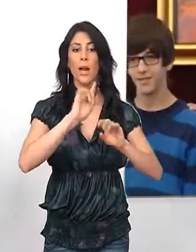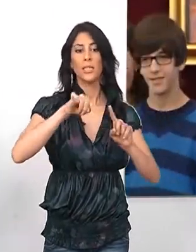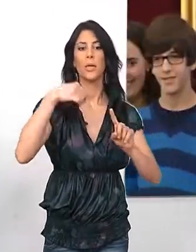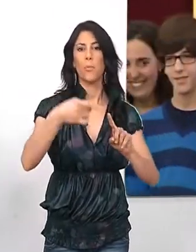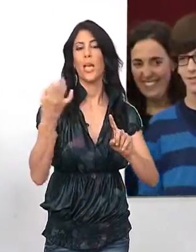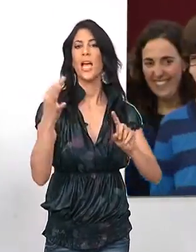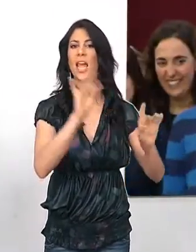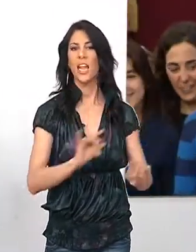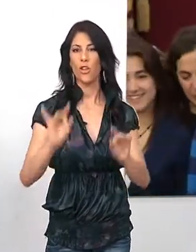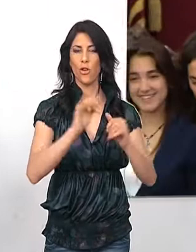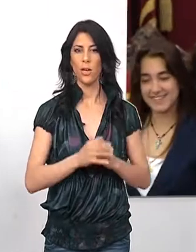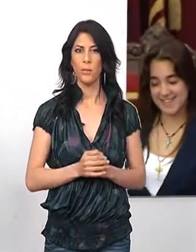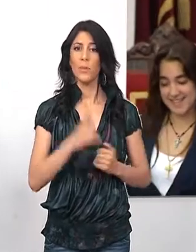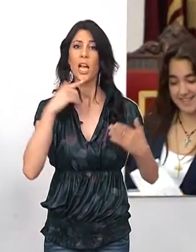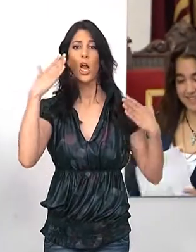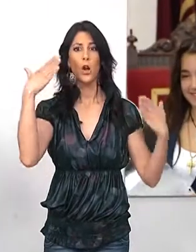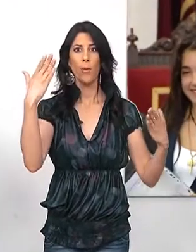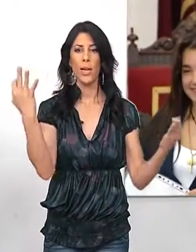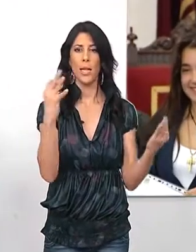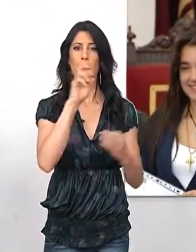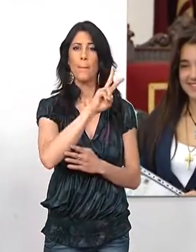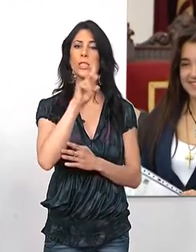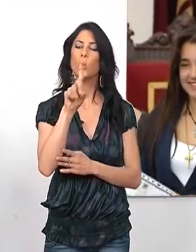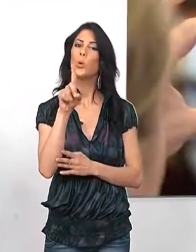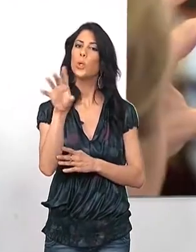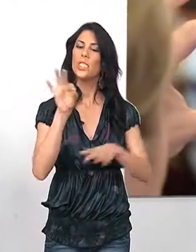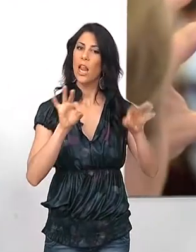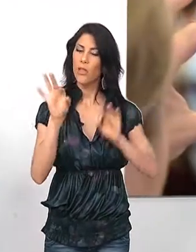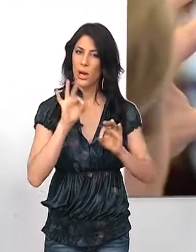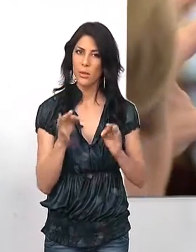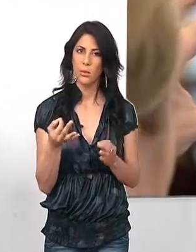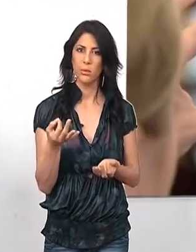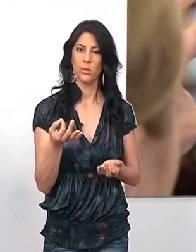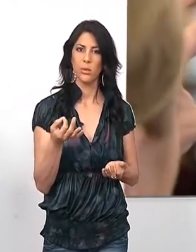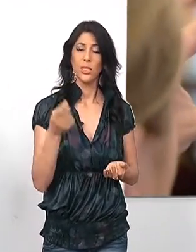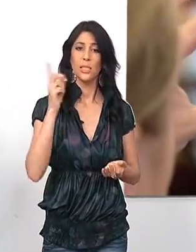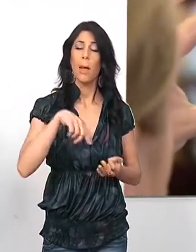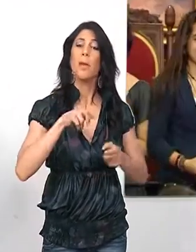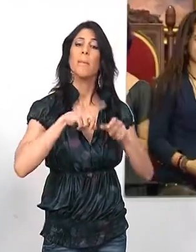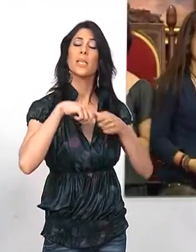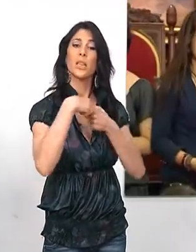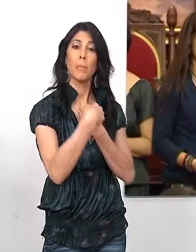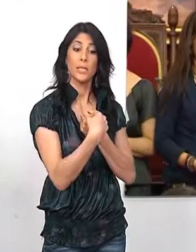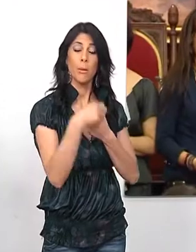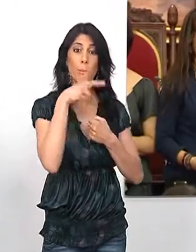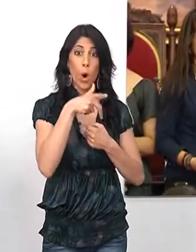fase regional. Enhorabuena a los 21 seleccionados y a los 21 participantes que dentro de esos